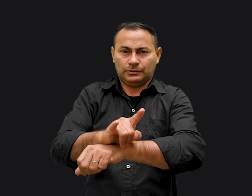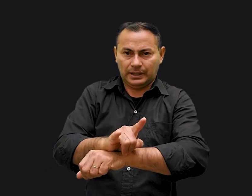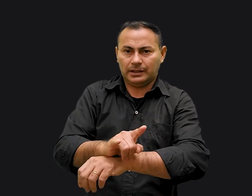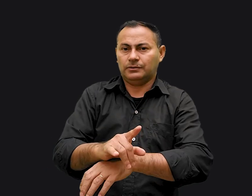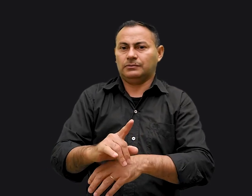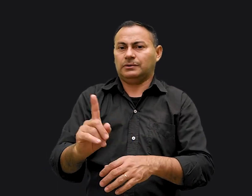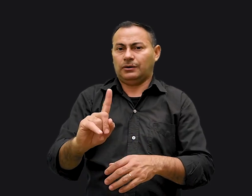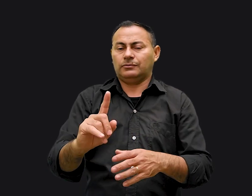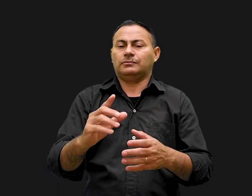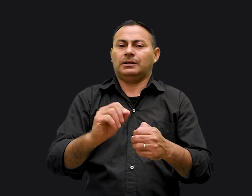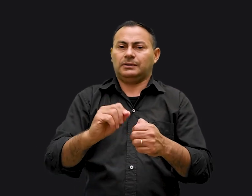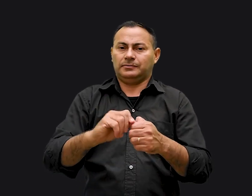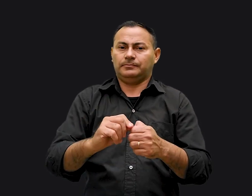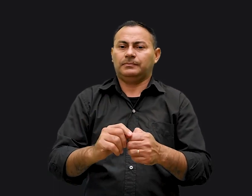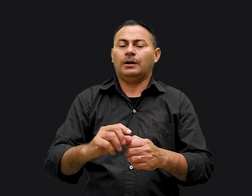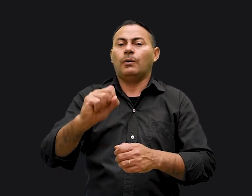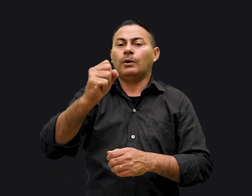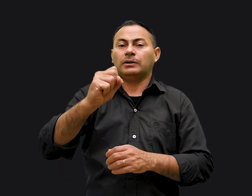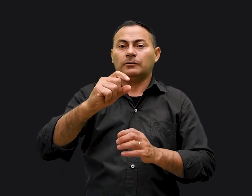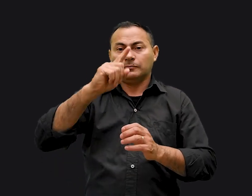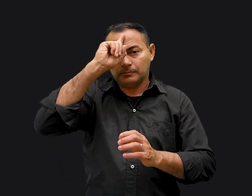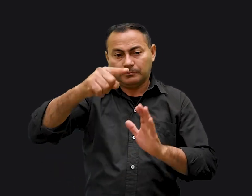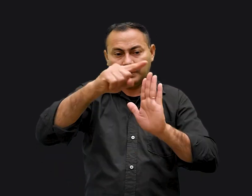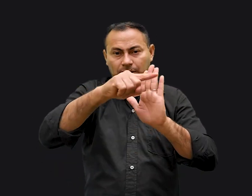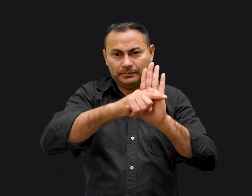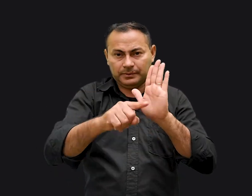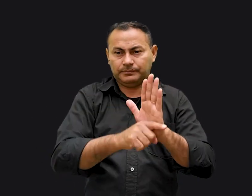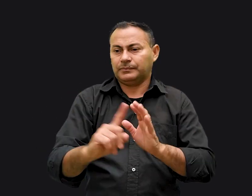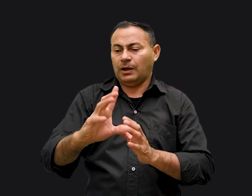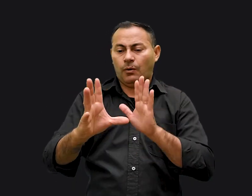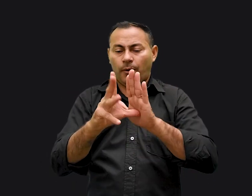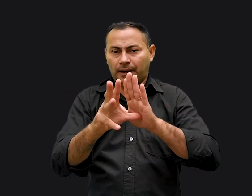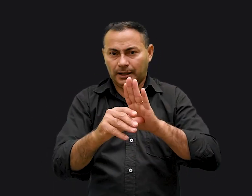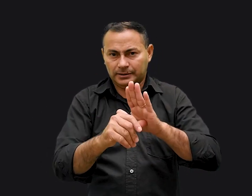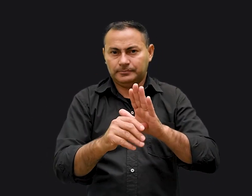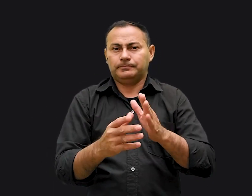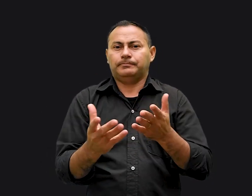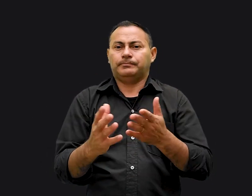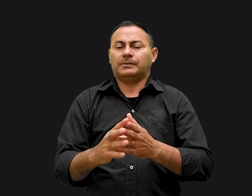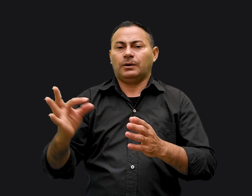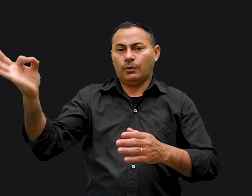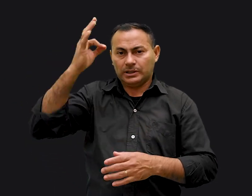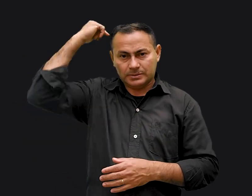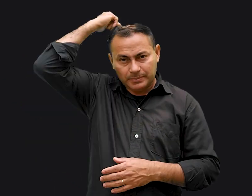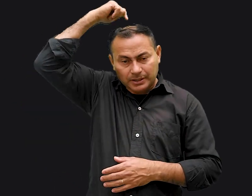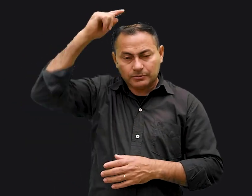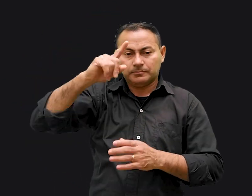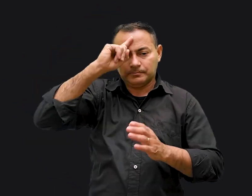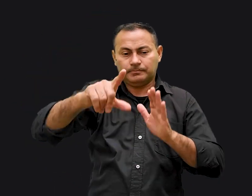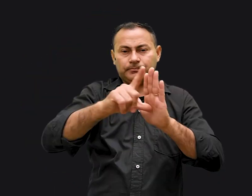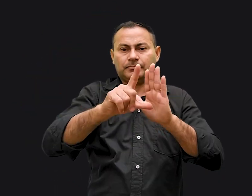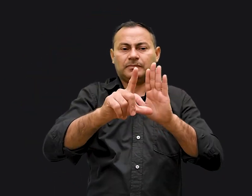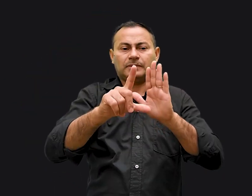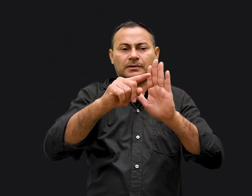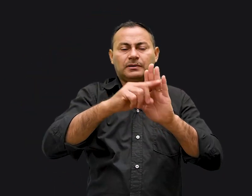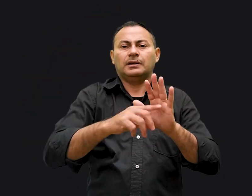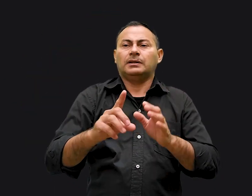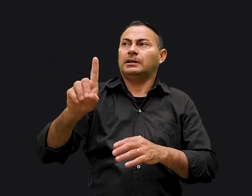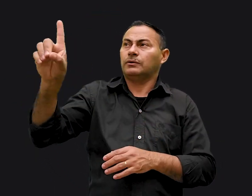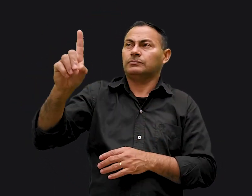adultério O oitavo mandamento é Não roubarás O espírito desse mandamento é Deus Um Deus de